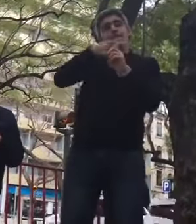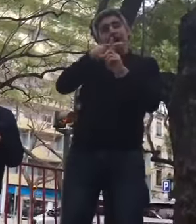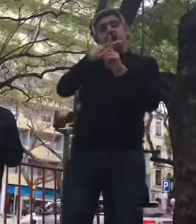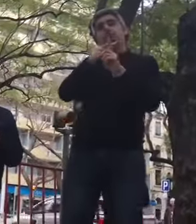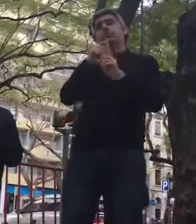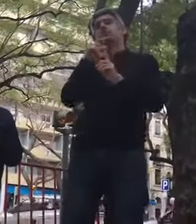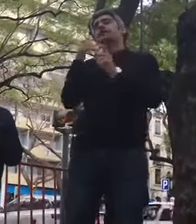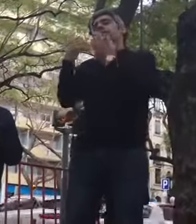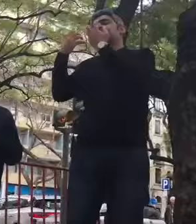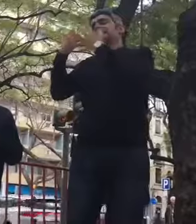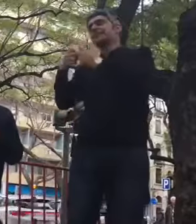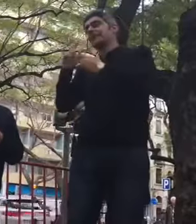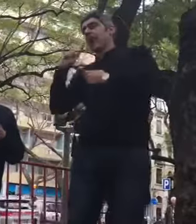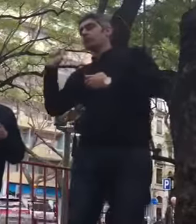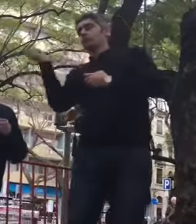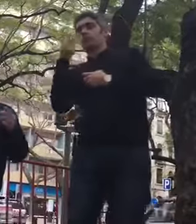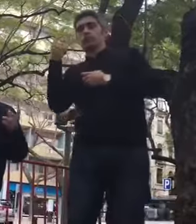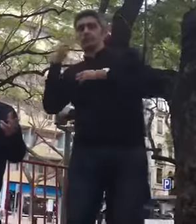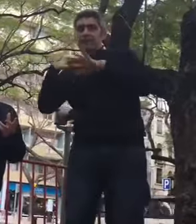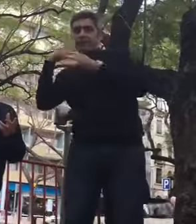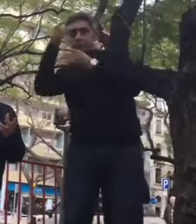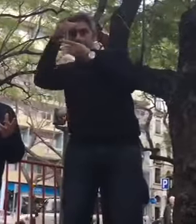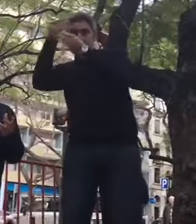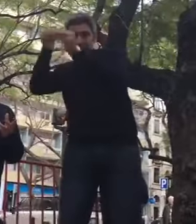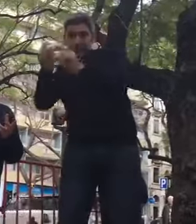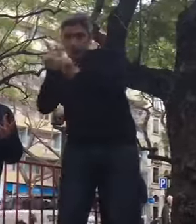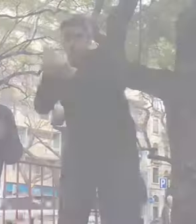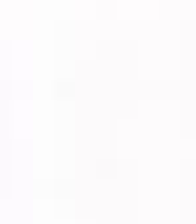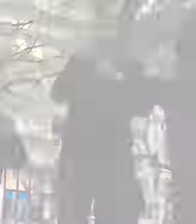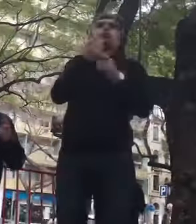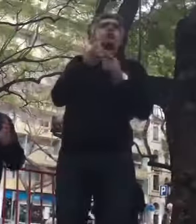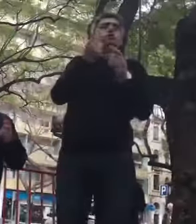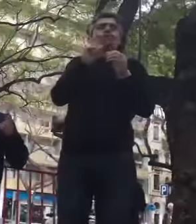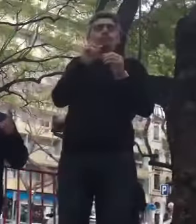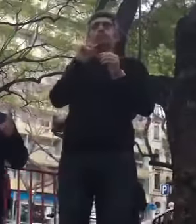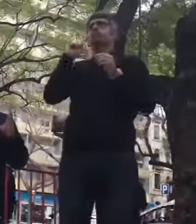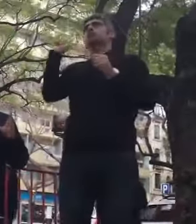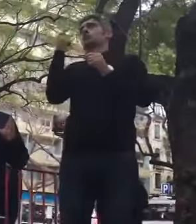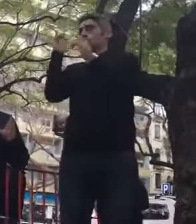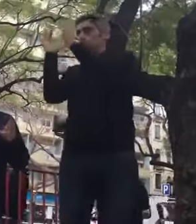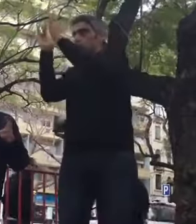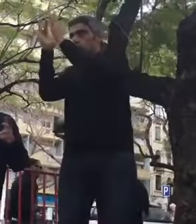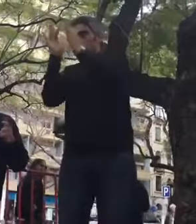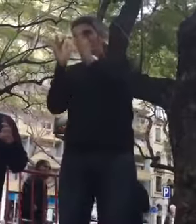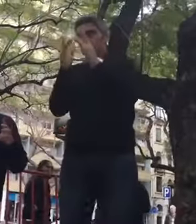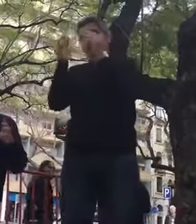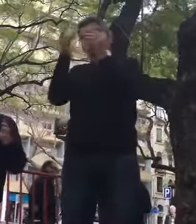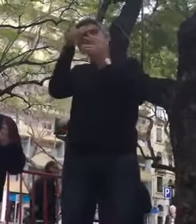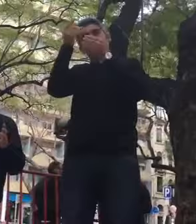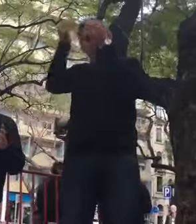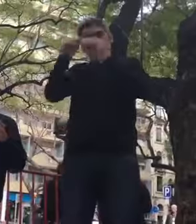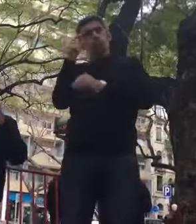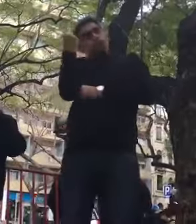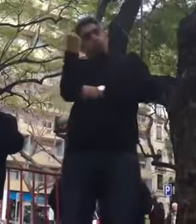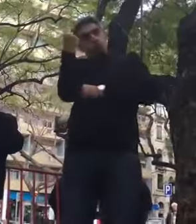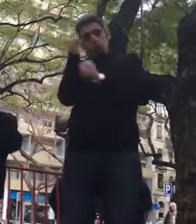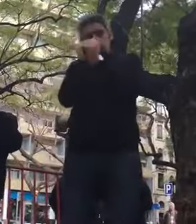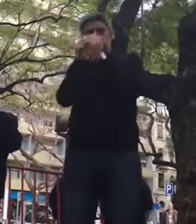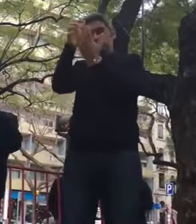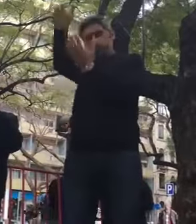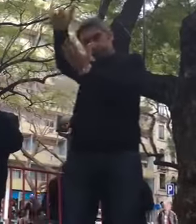organizações sindicais todas, que nós vamos contactar as outras agora, no sentido de fazermos um parecer único,